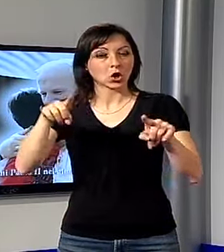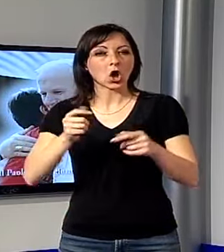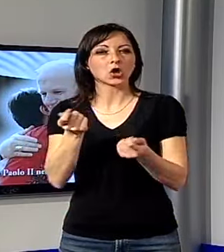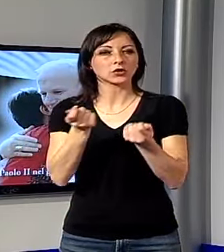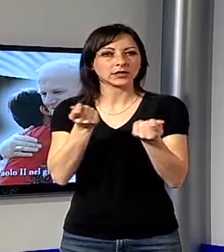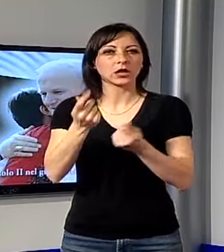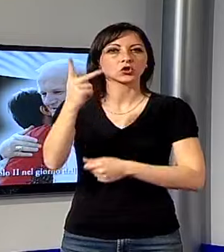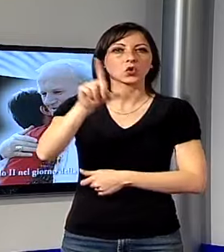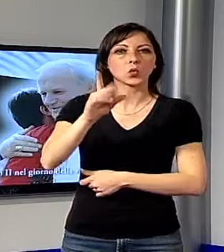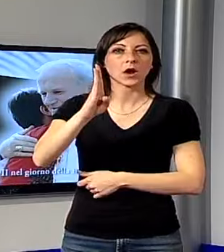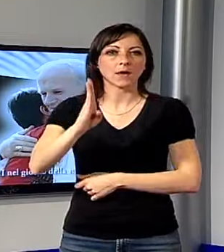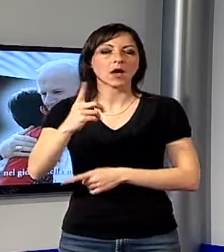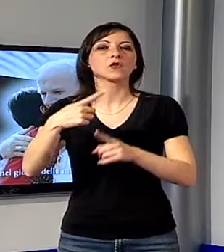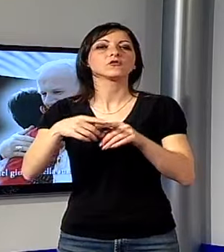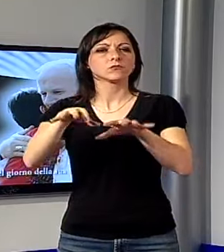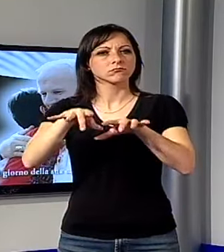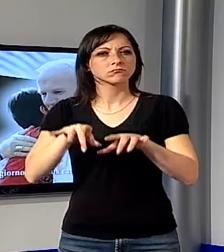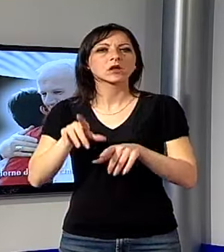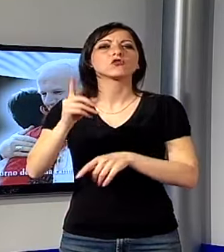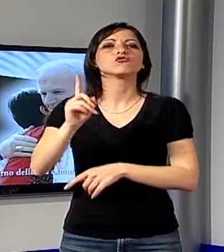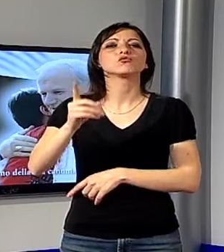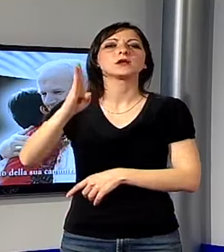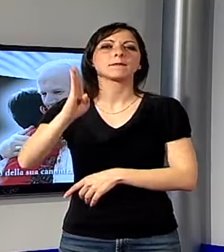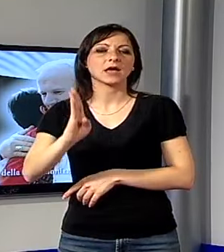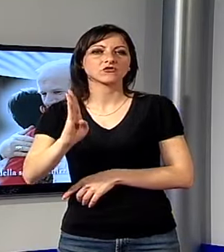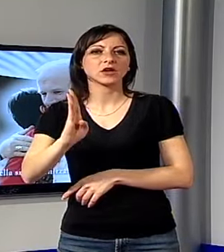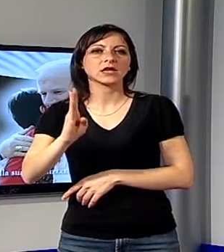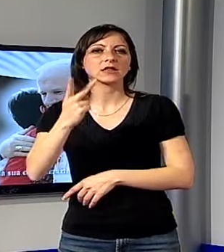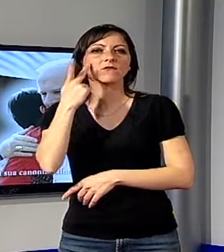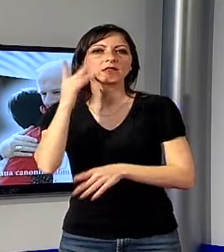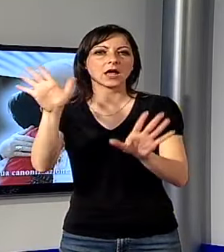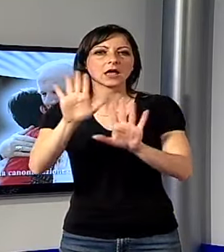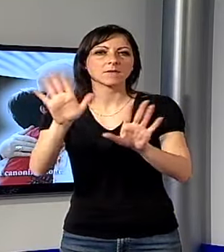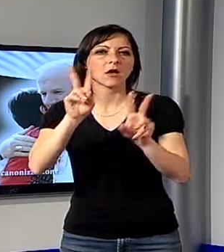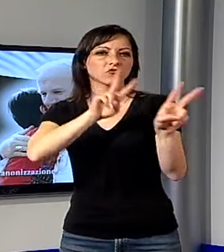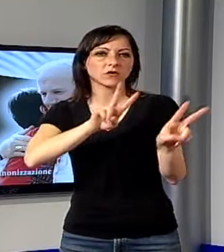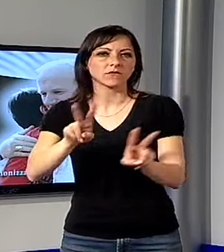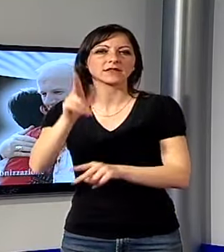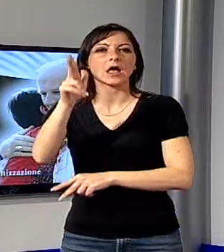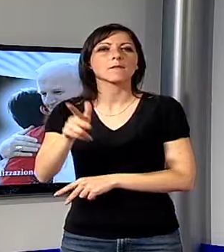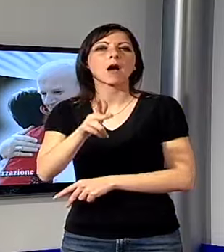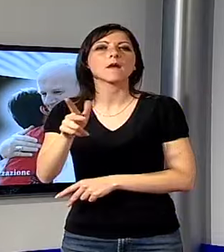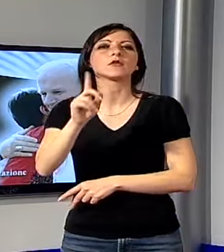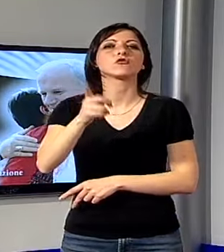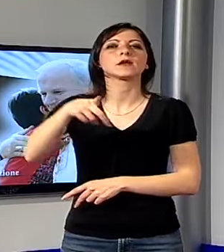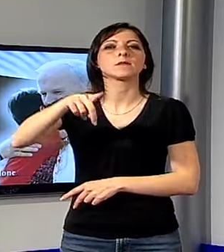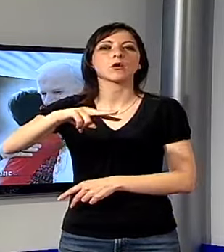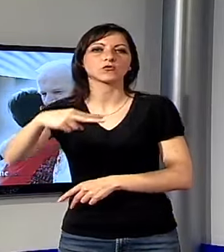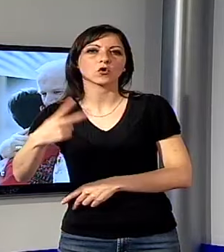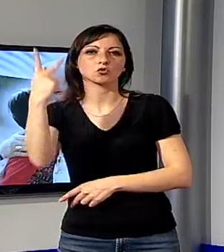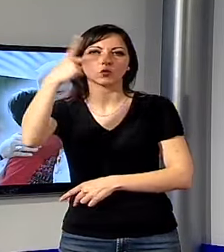'organo suonato da Giulia Biagetti. Trasmetteremo le immagini della visita di Giovanni Paolo II a Lucca nel